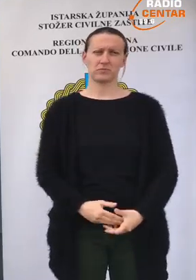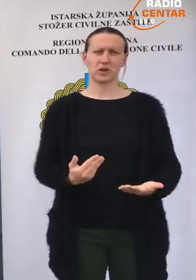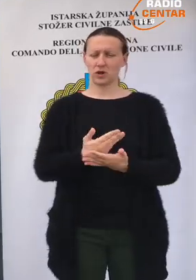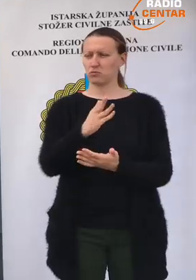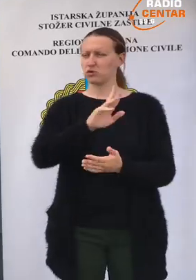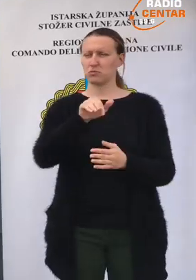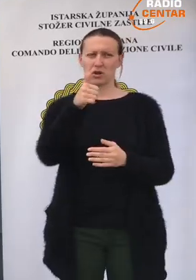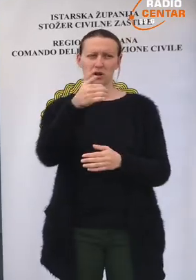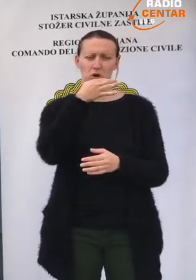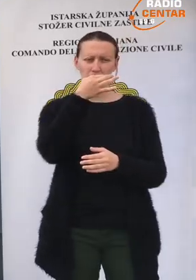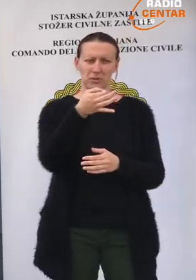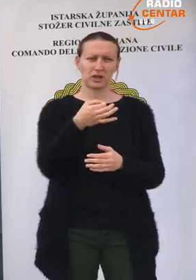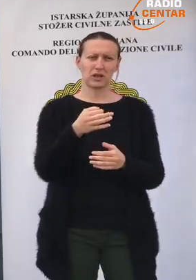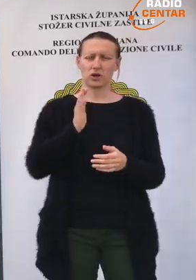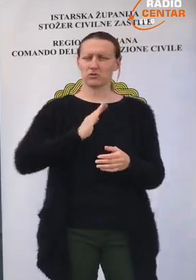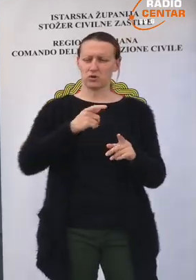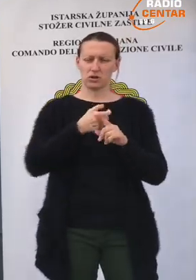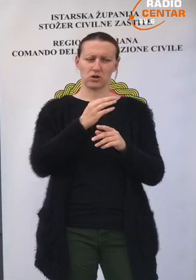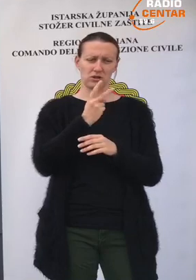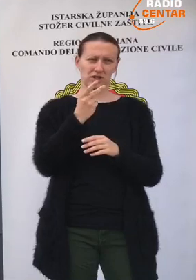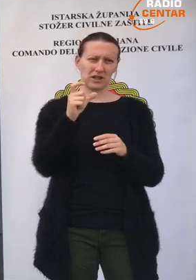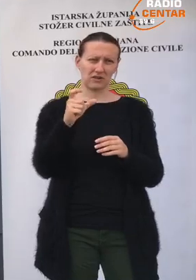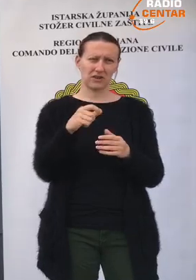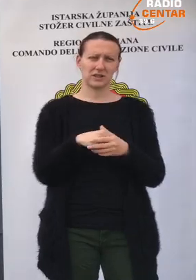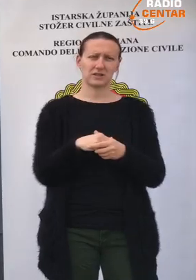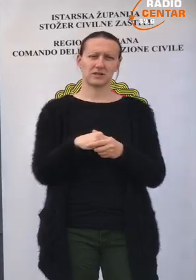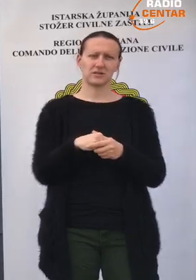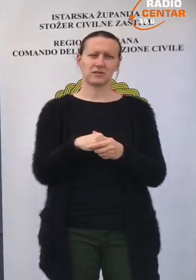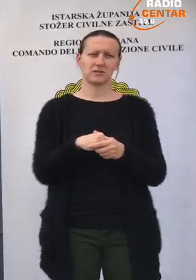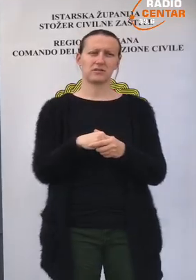Ako možda samo još jedno pitanje za gospodina Kozlevca.